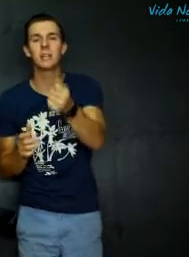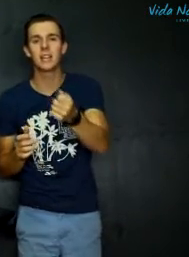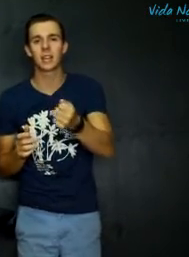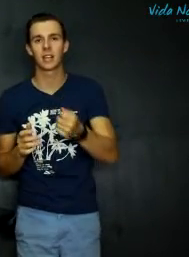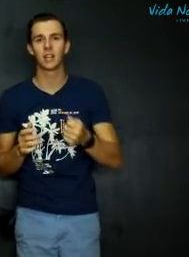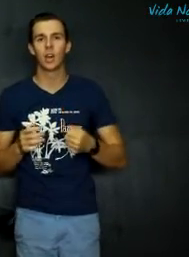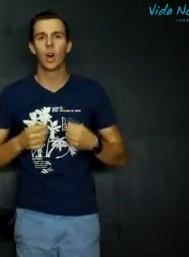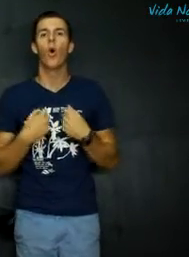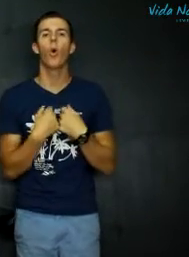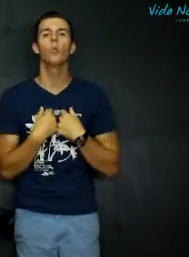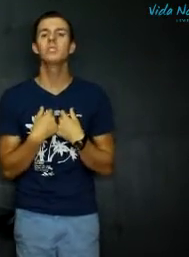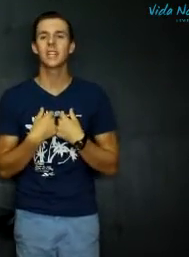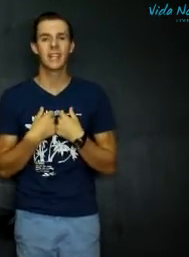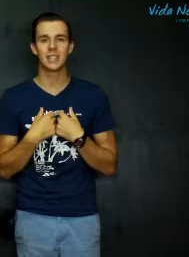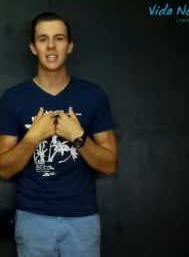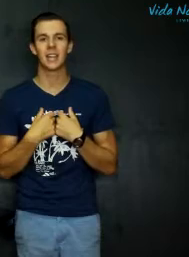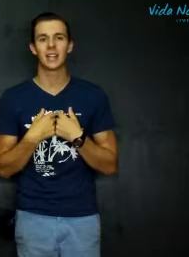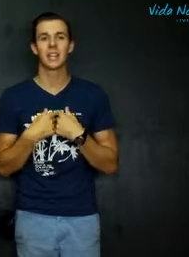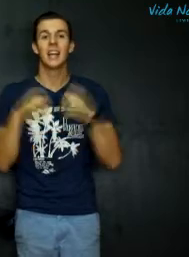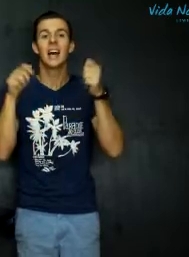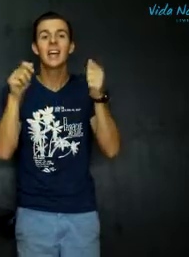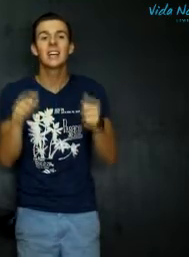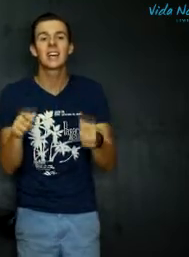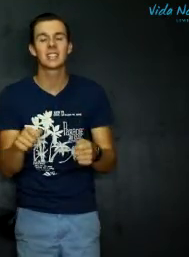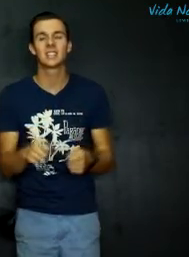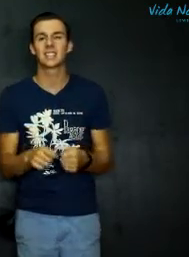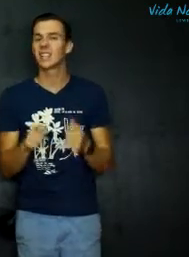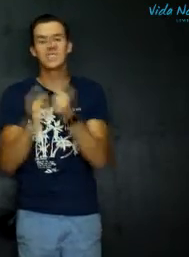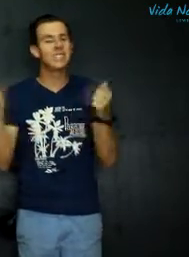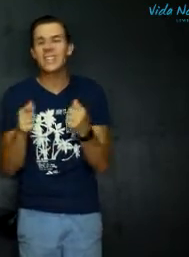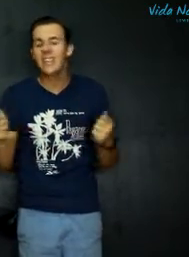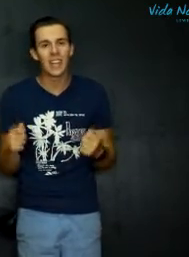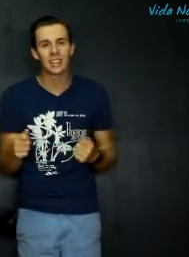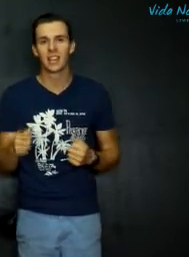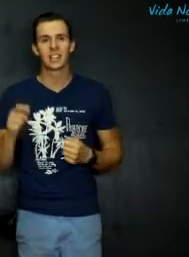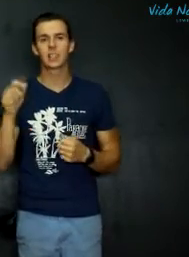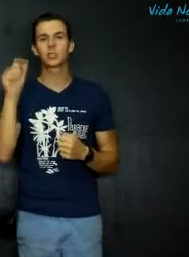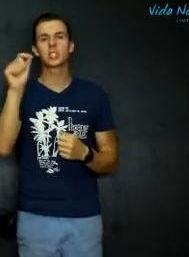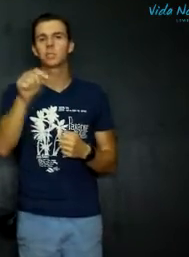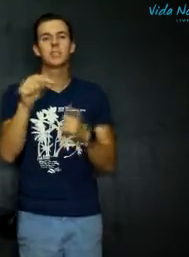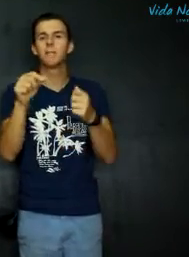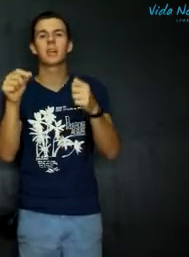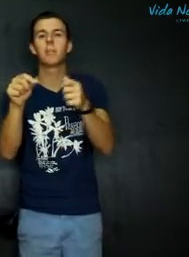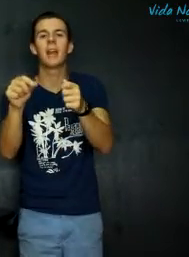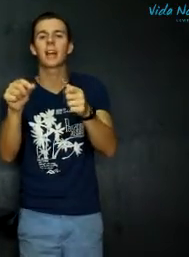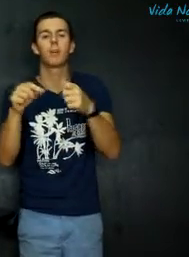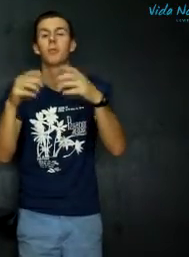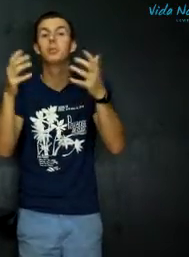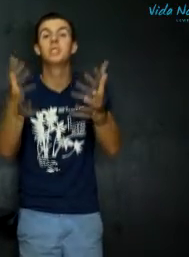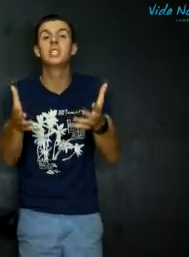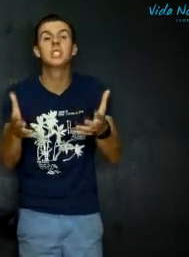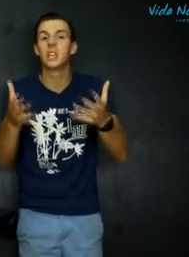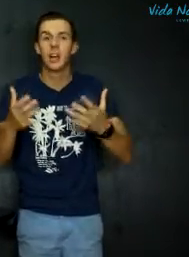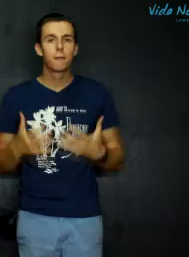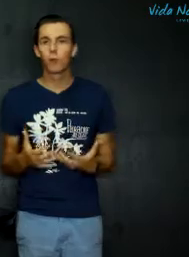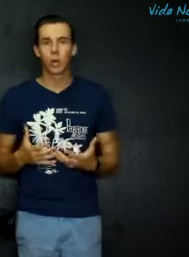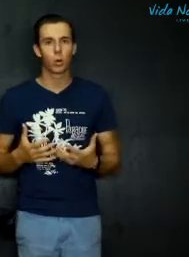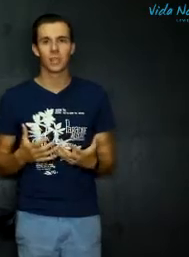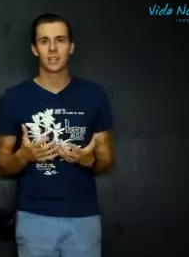beteken ons identiteit in Christus is nie net dat ons een spesifieke plek of een positie voor God het